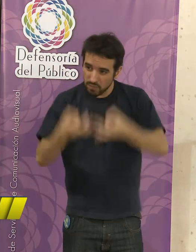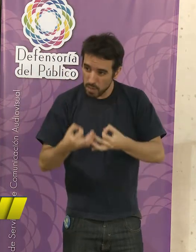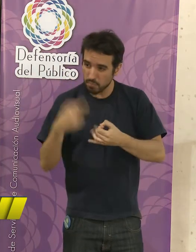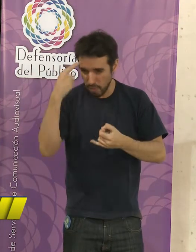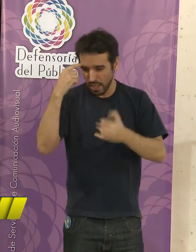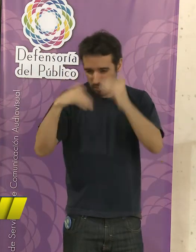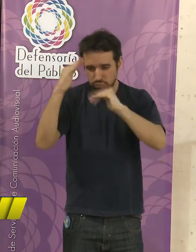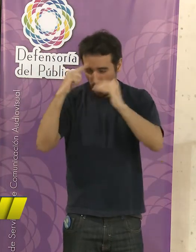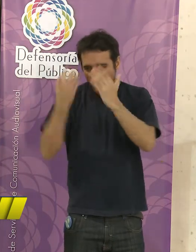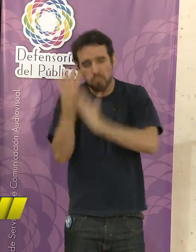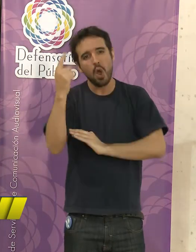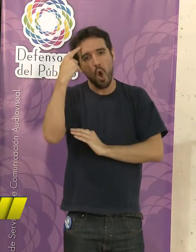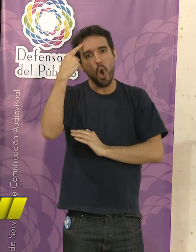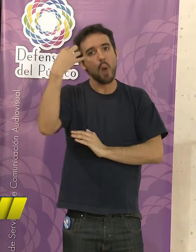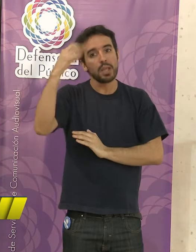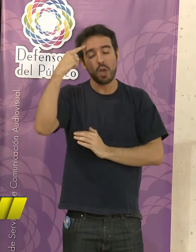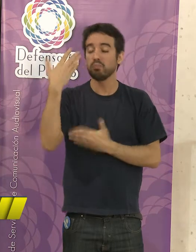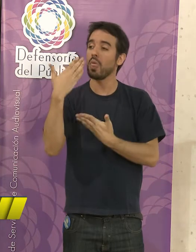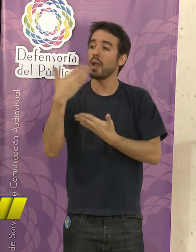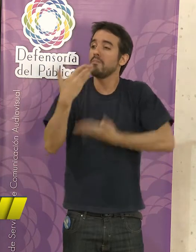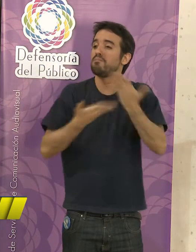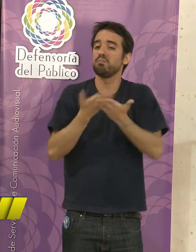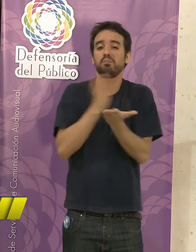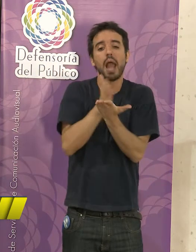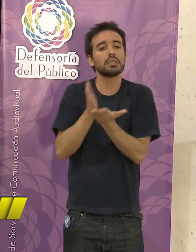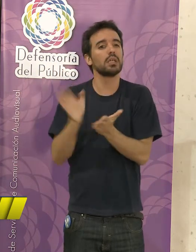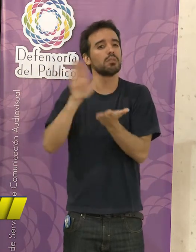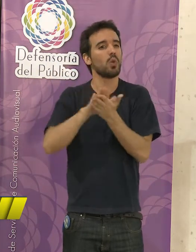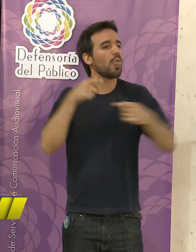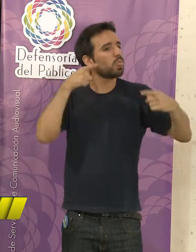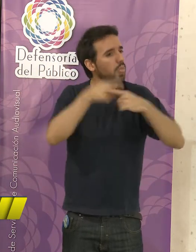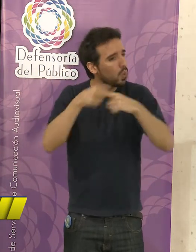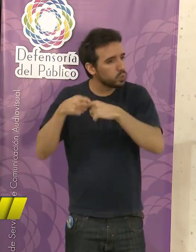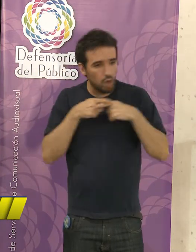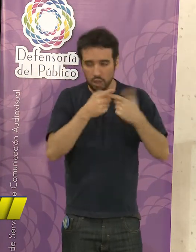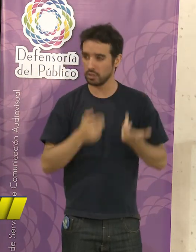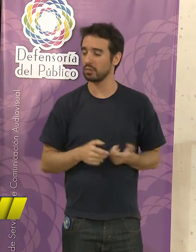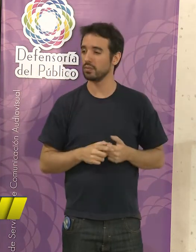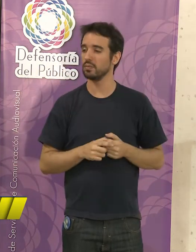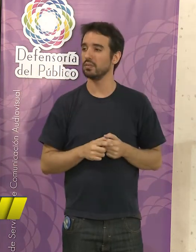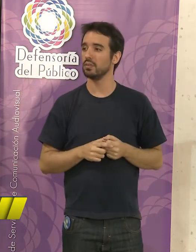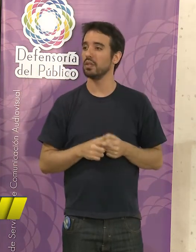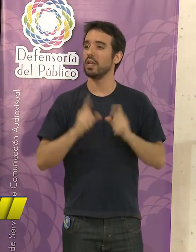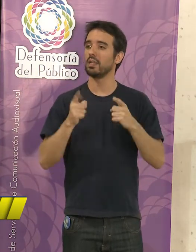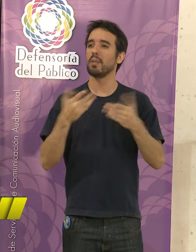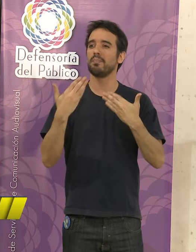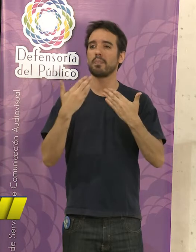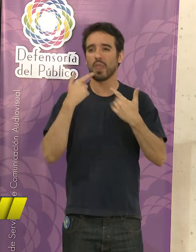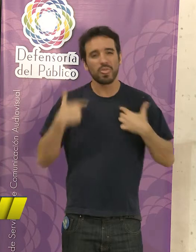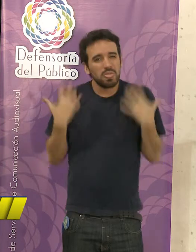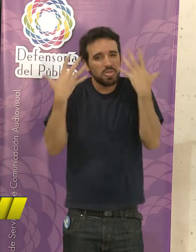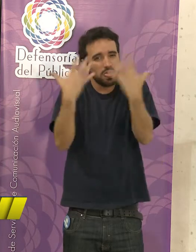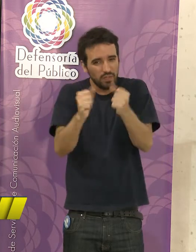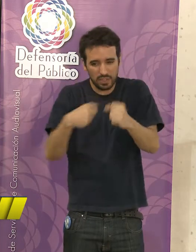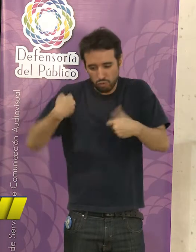propia opinión, para poder participar en discusiones y para poder defender los